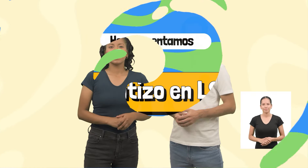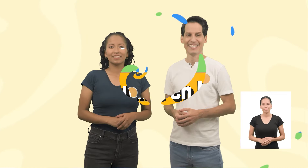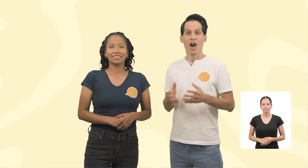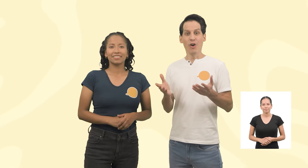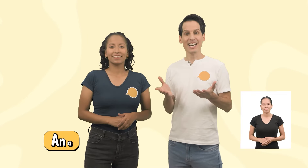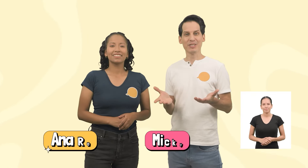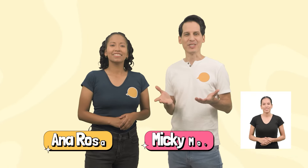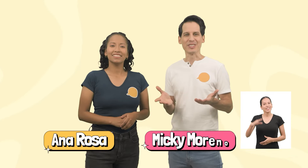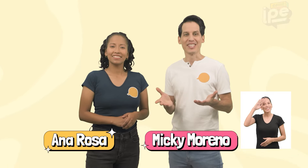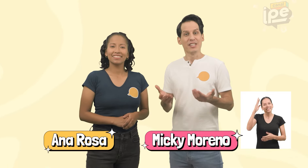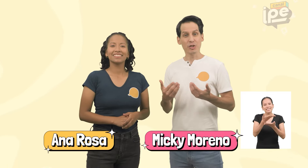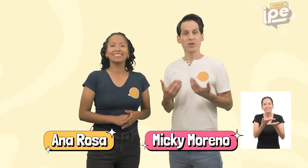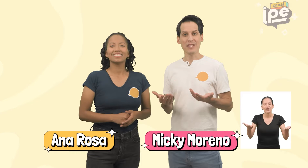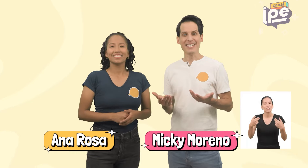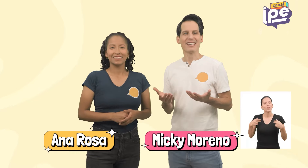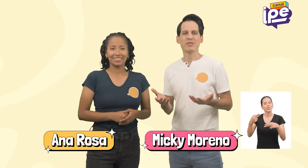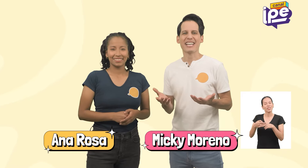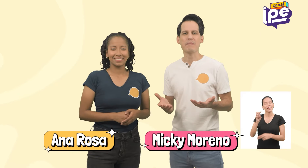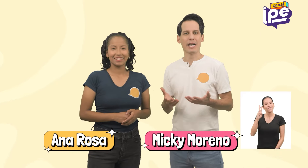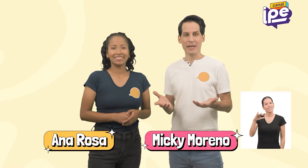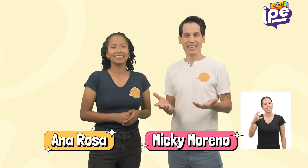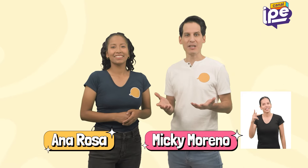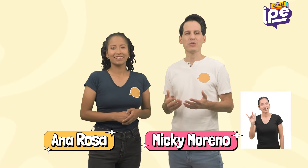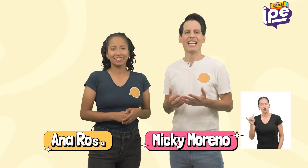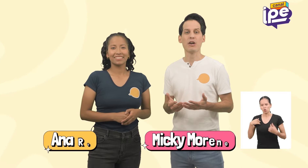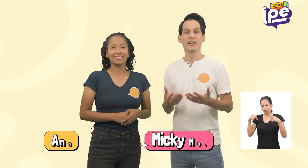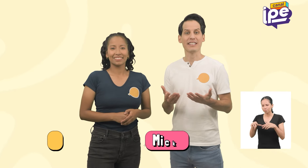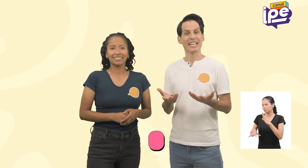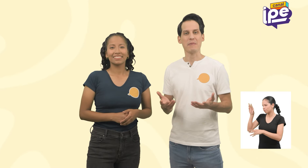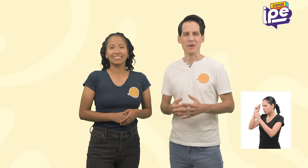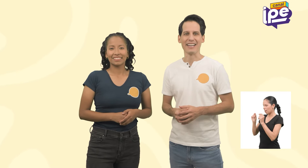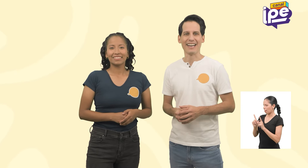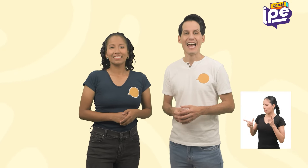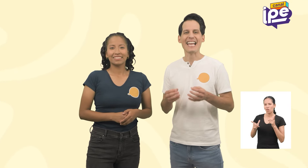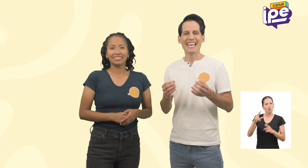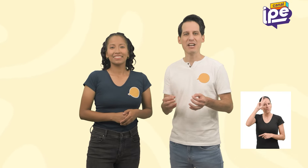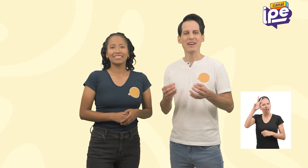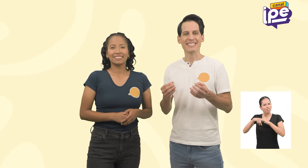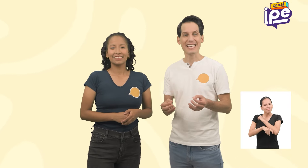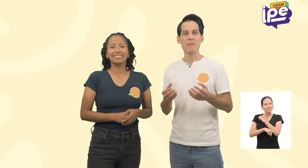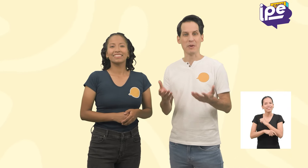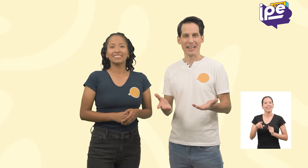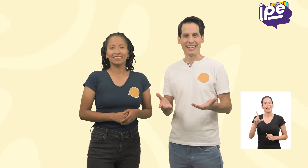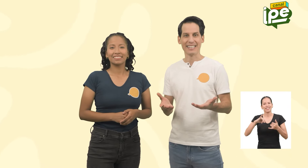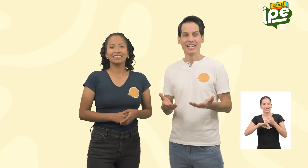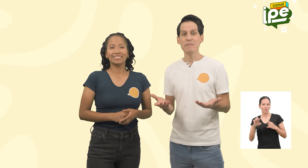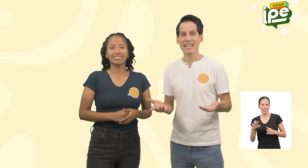Hola a todos, yo soy Miki y estoy aquí para aprender una lengua originaria peruana La lengua de señas peruana Y para